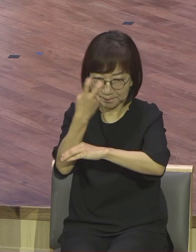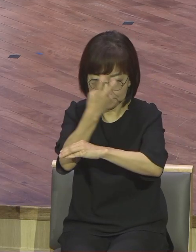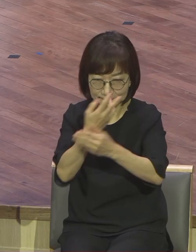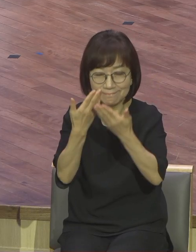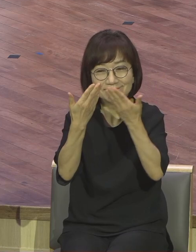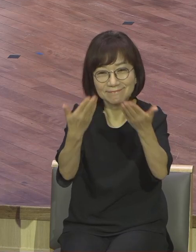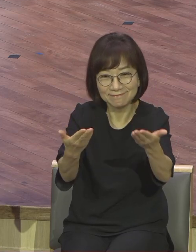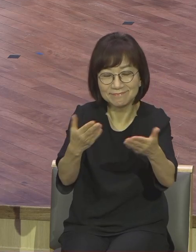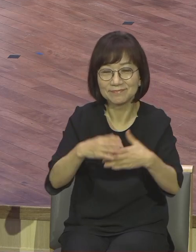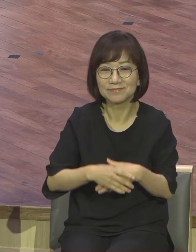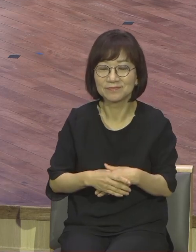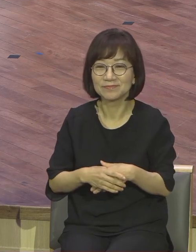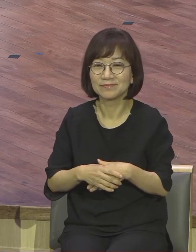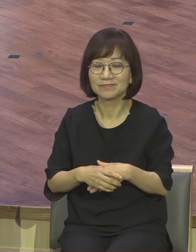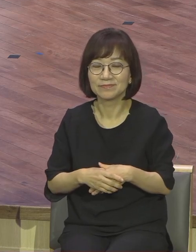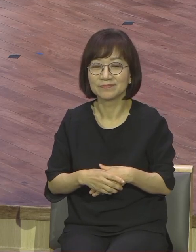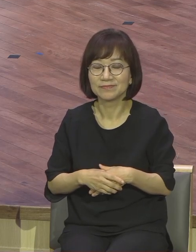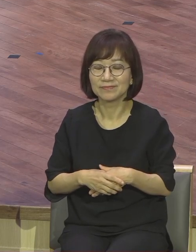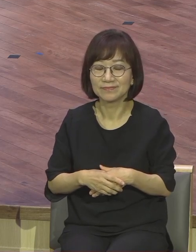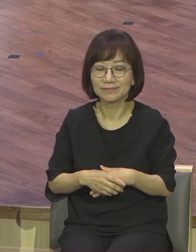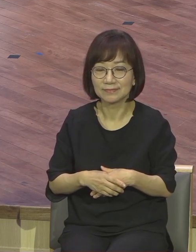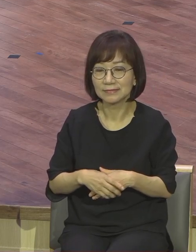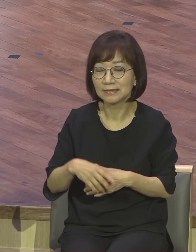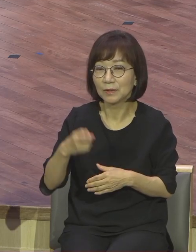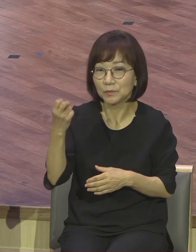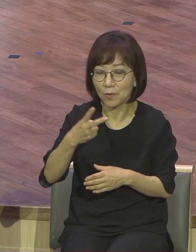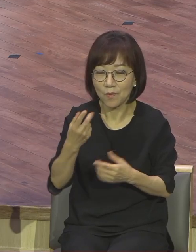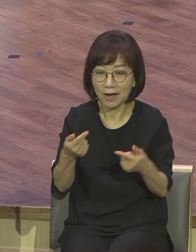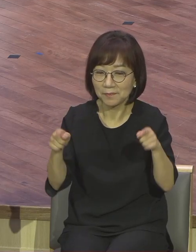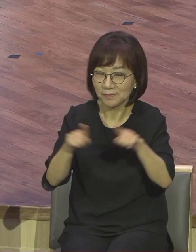사역자들 하나님 어떻게 보시겠어요. 너무 중요하니까.